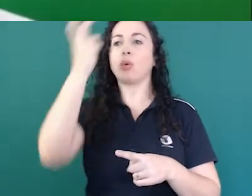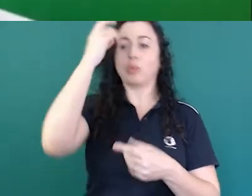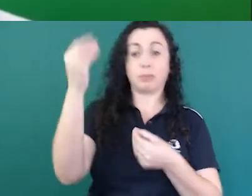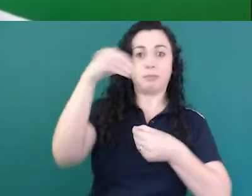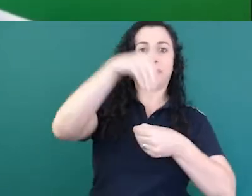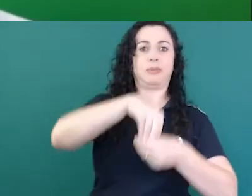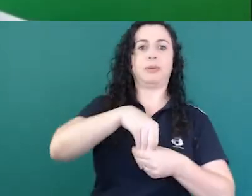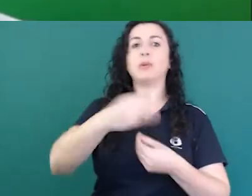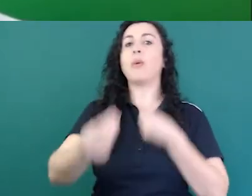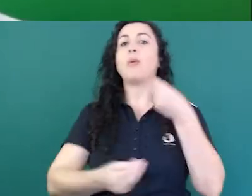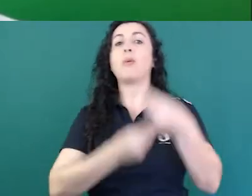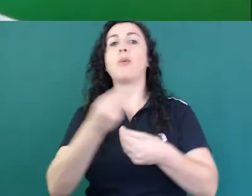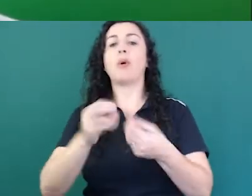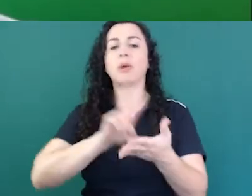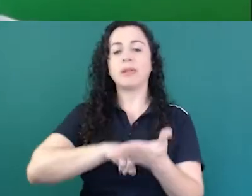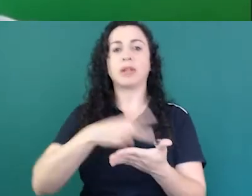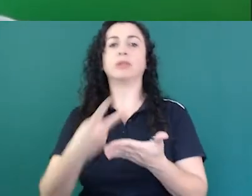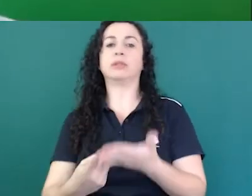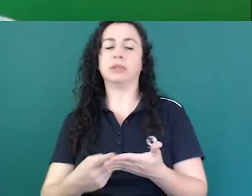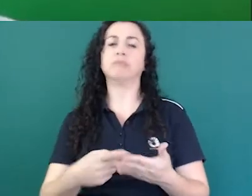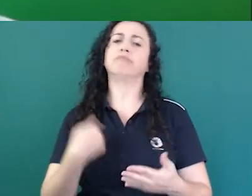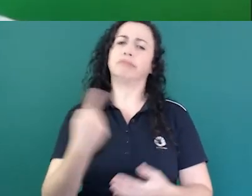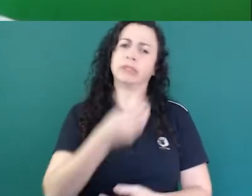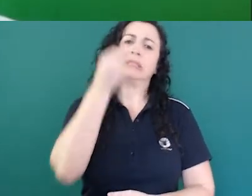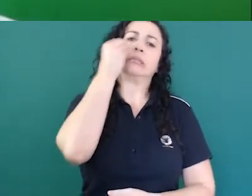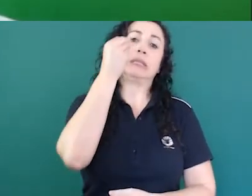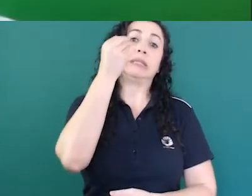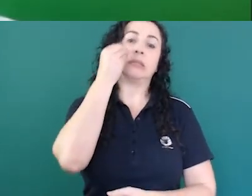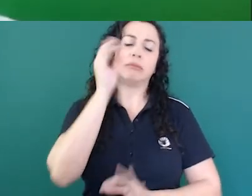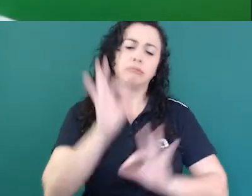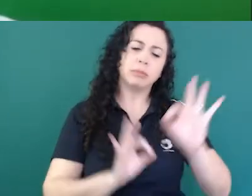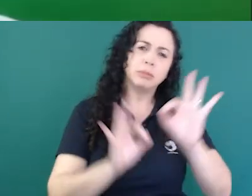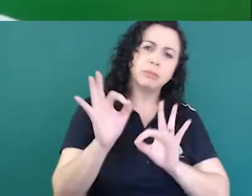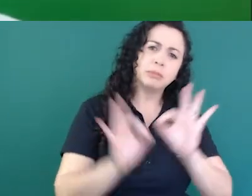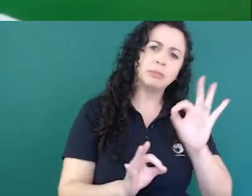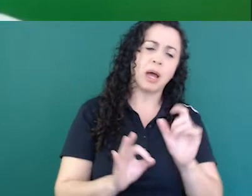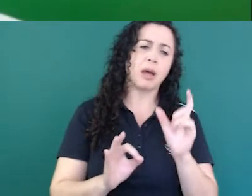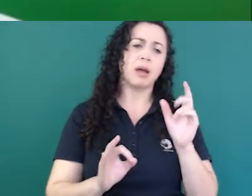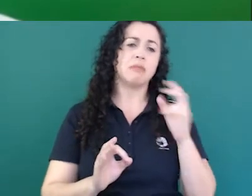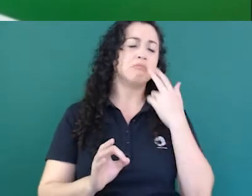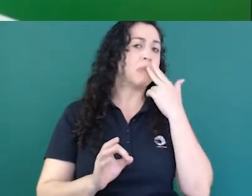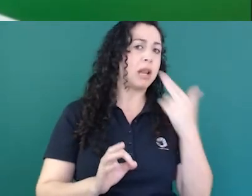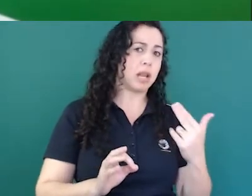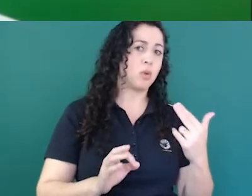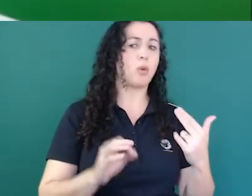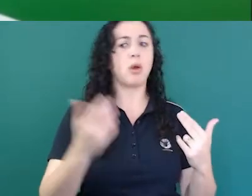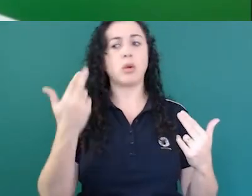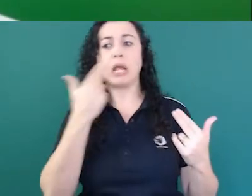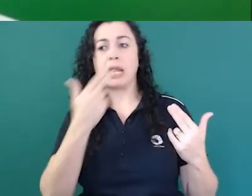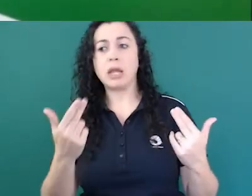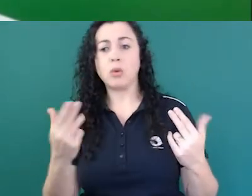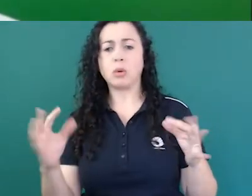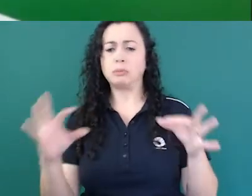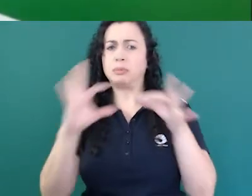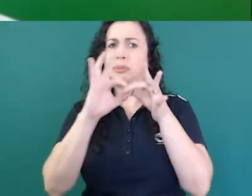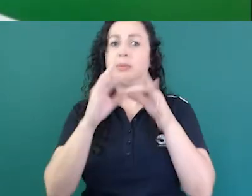nós vamos tentar fazer, estamos tentando fazer, é mapear uma língua para a outra. Esse é o complexo,